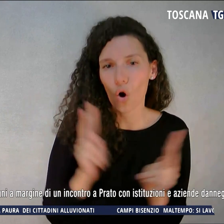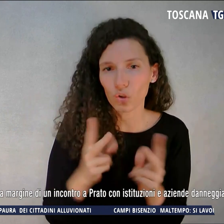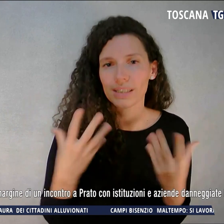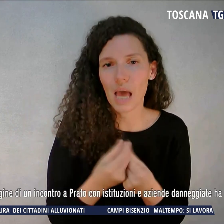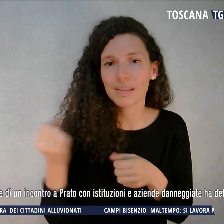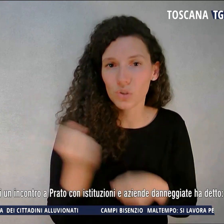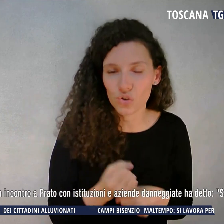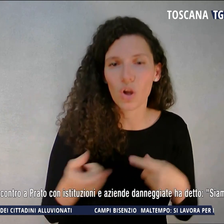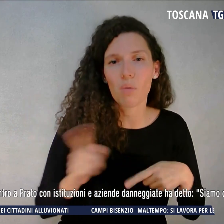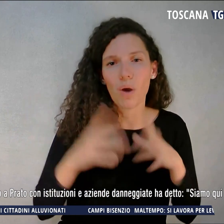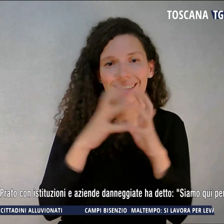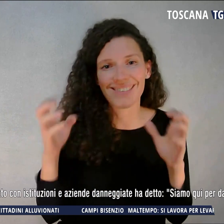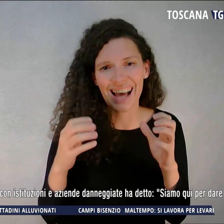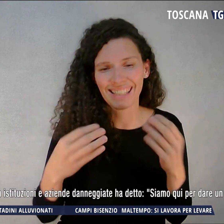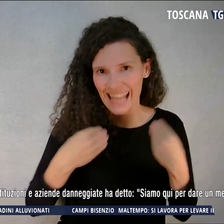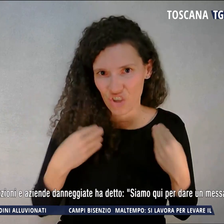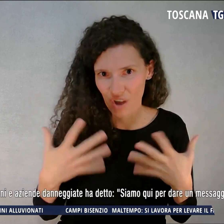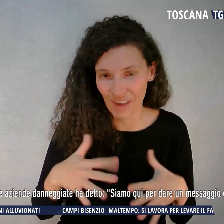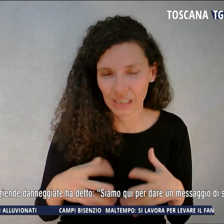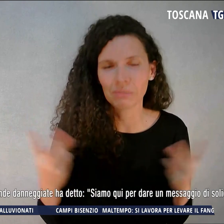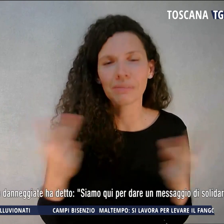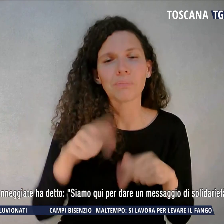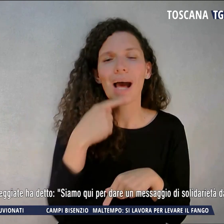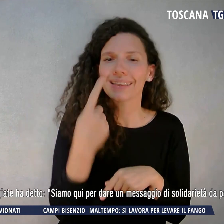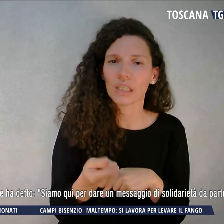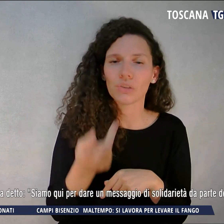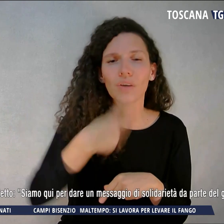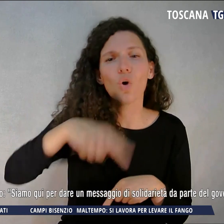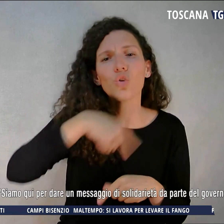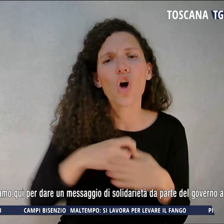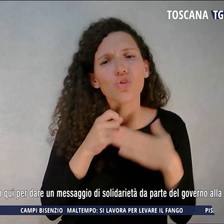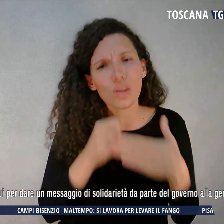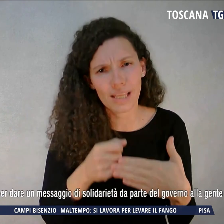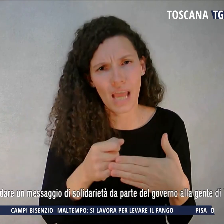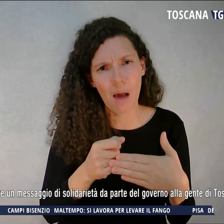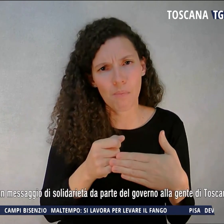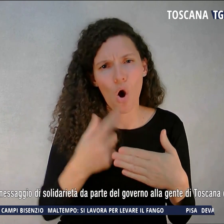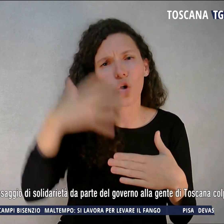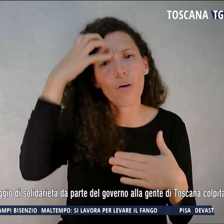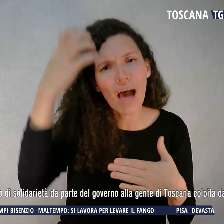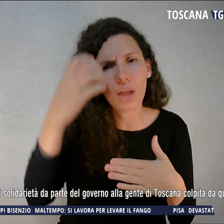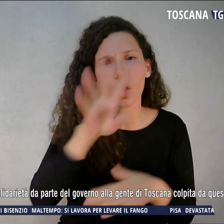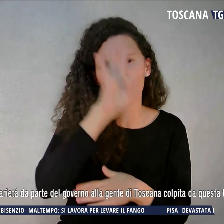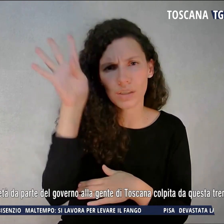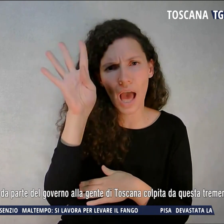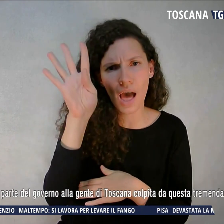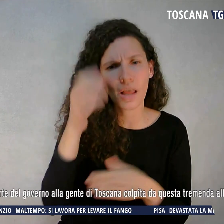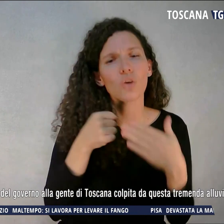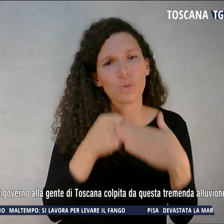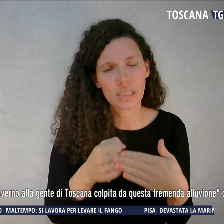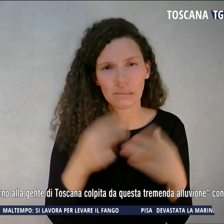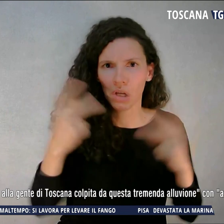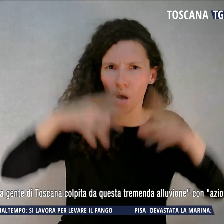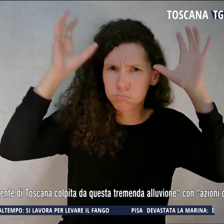ha detto Siamo qui per dare un messaggio di solidarietà da parte del governo alla gente di Toscana colpita da questa tremenda alluvione.